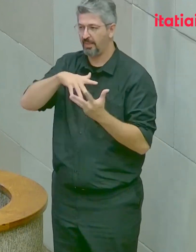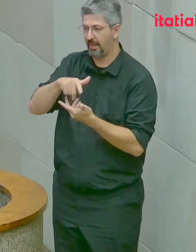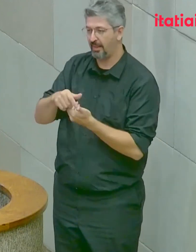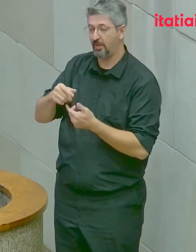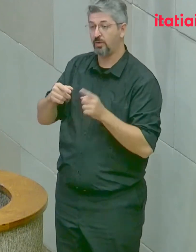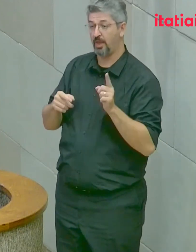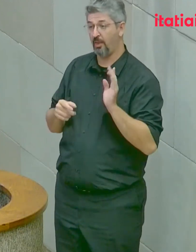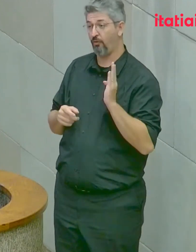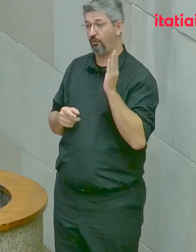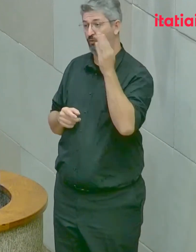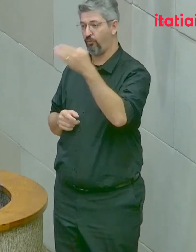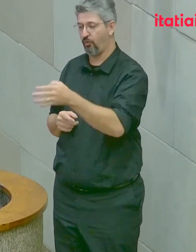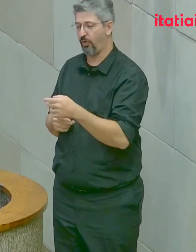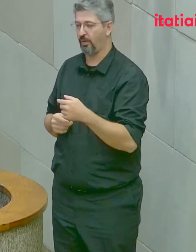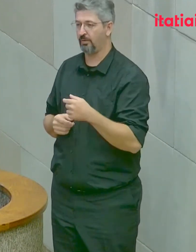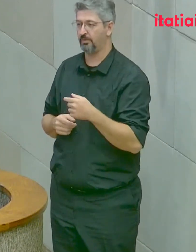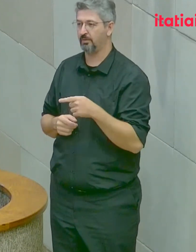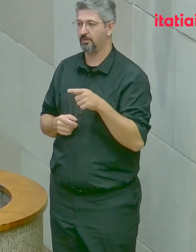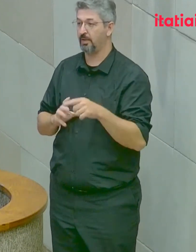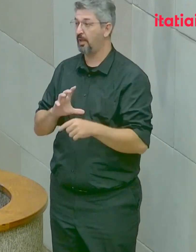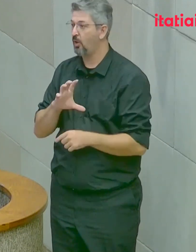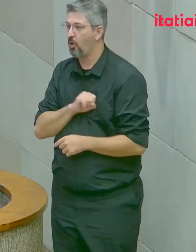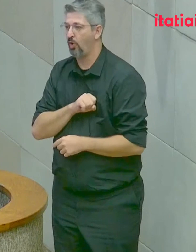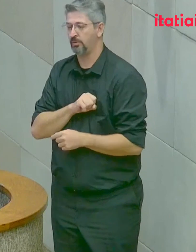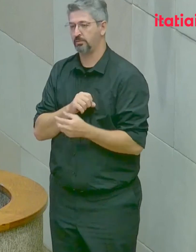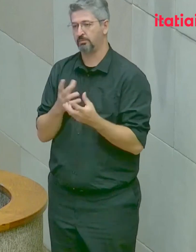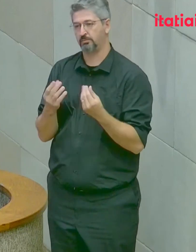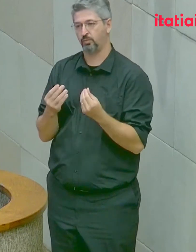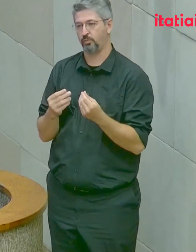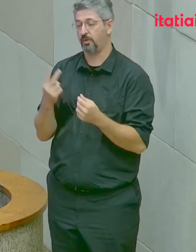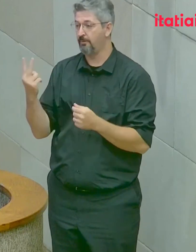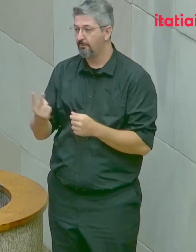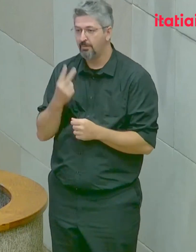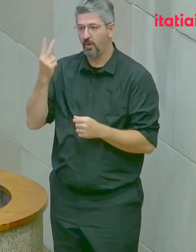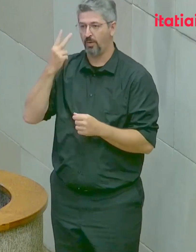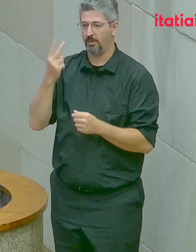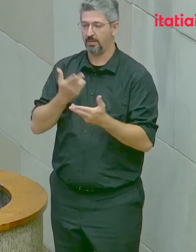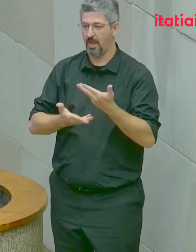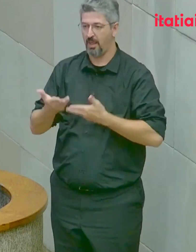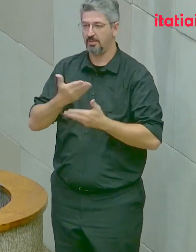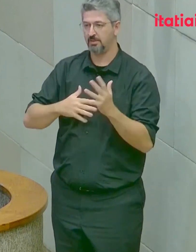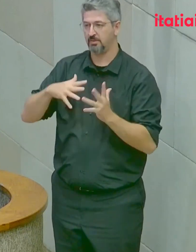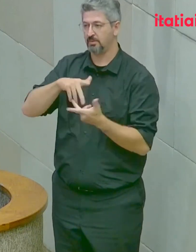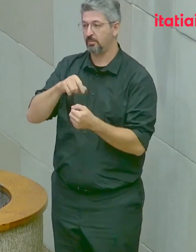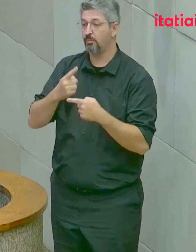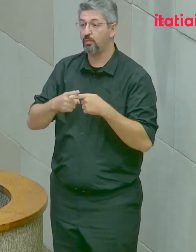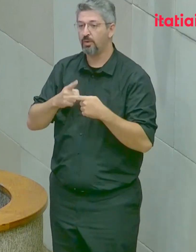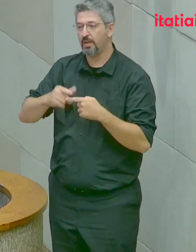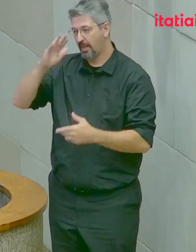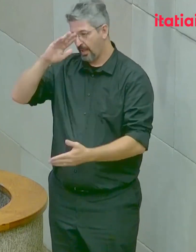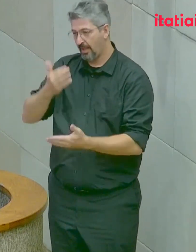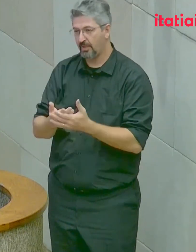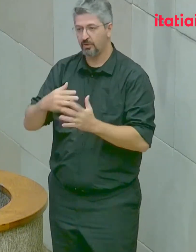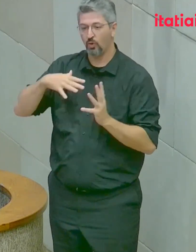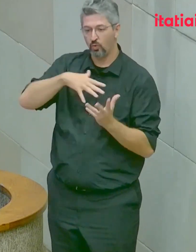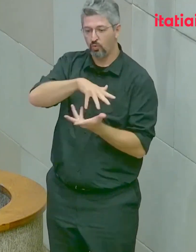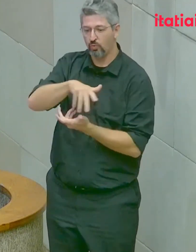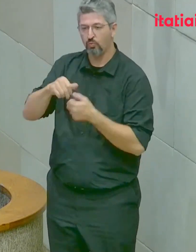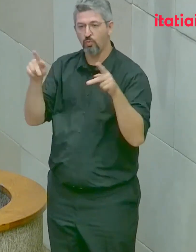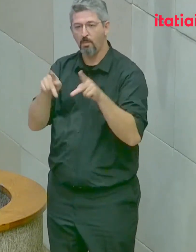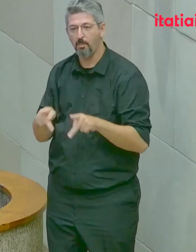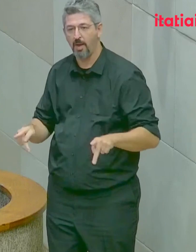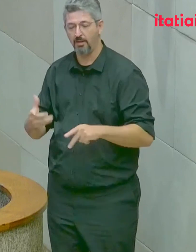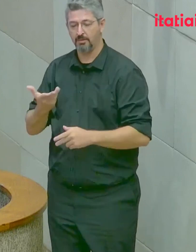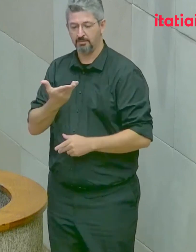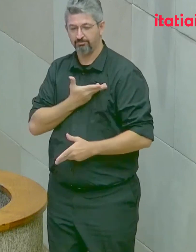ele participou. Ele gosta muito. Ele valoriza. Porque ele acredita na paz mundial, acredita na